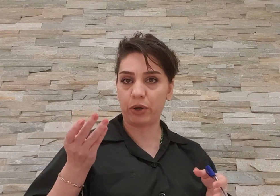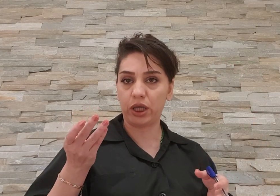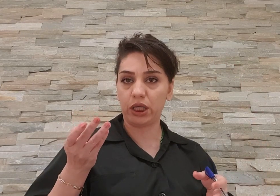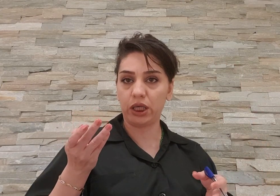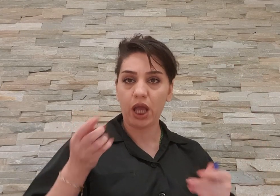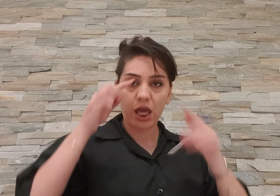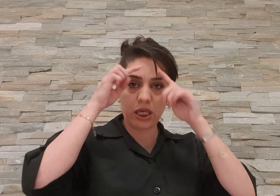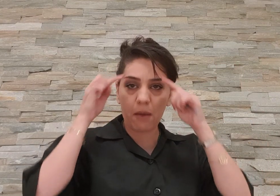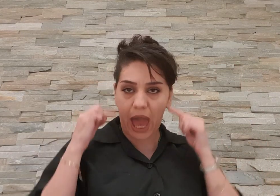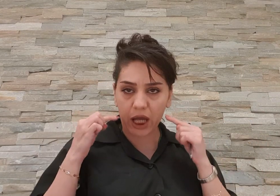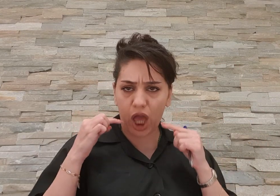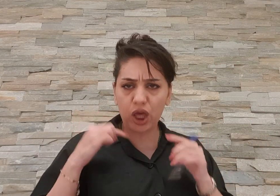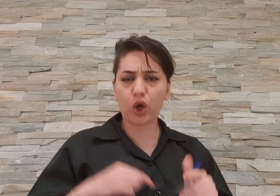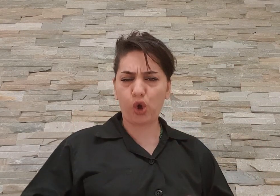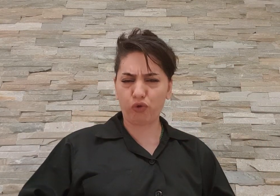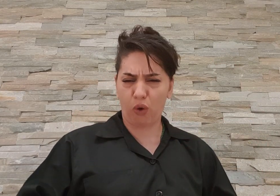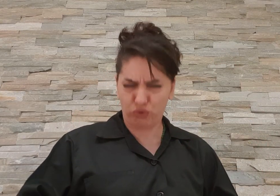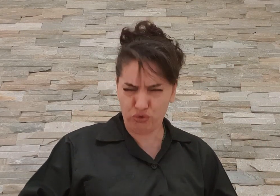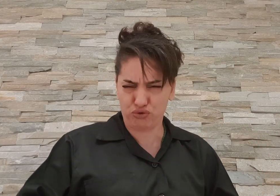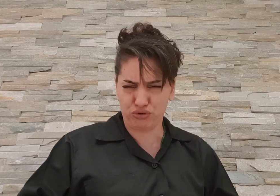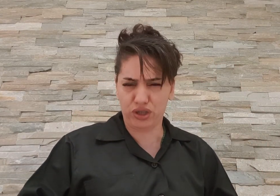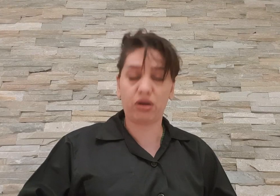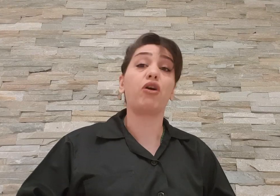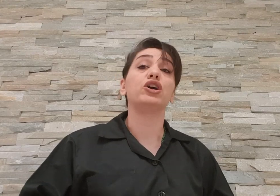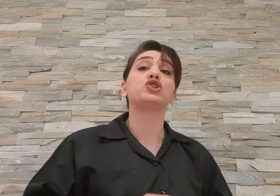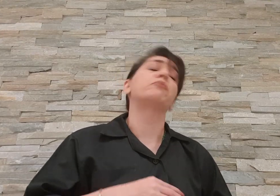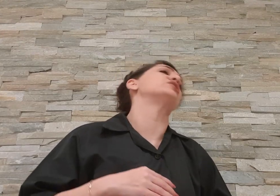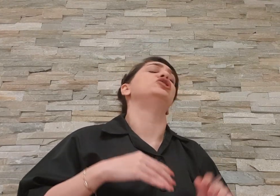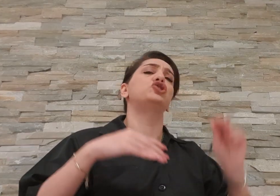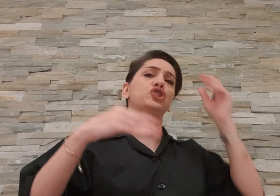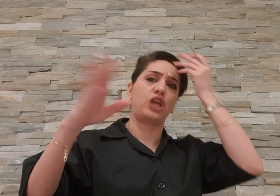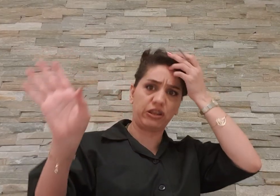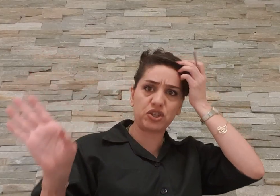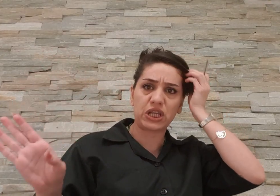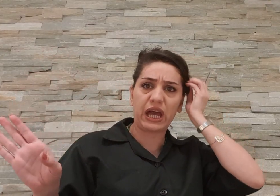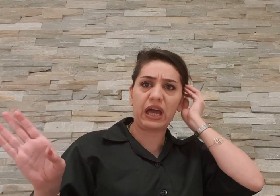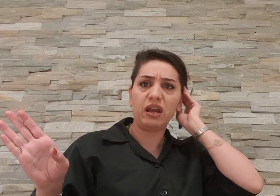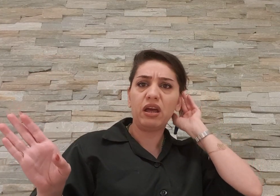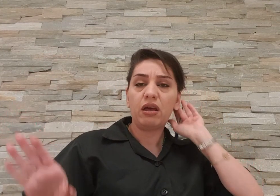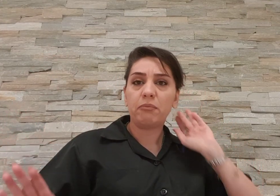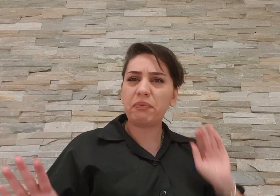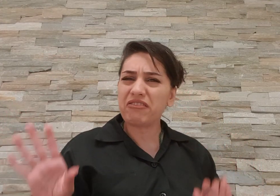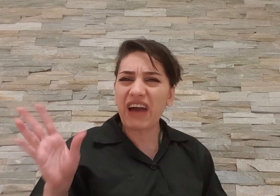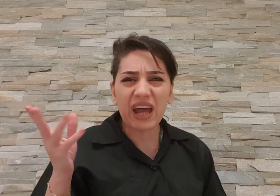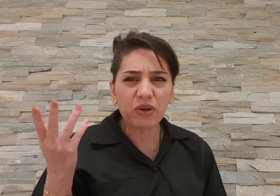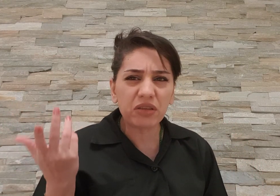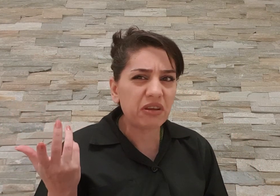پایین یه مقنعق یا کام اینجوری آرایش هم هیچی نداشتن بفرمایید